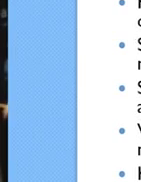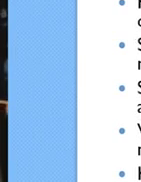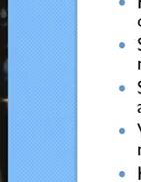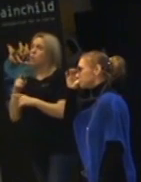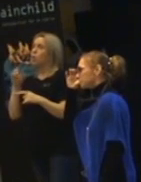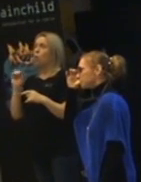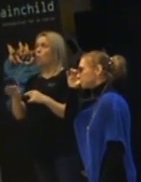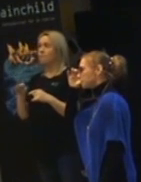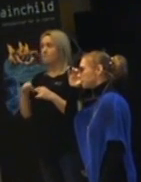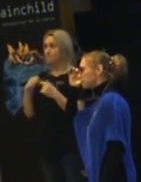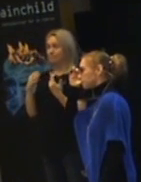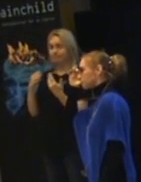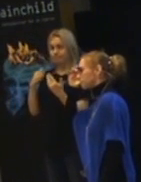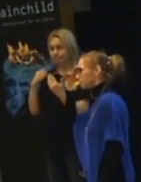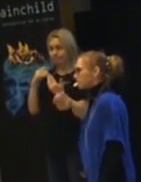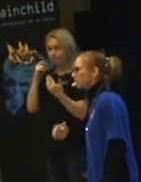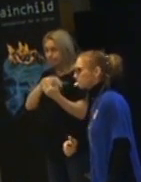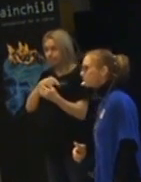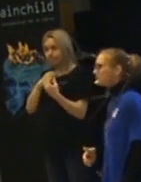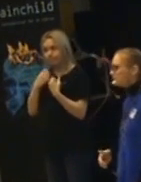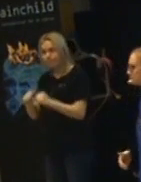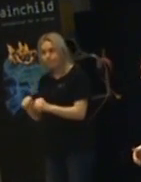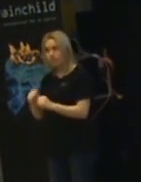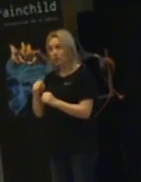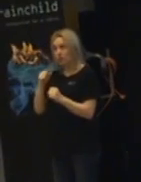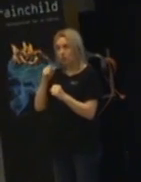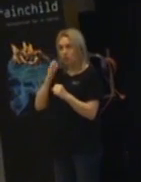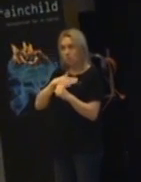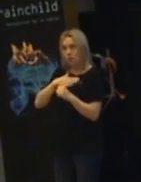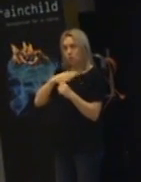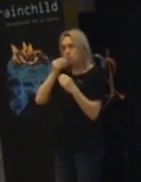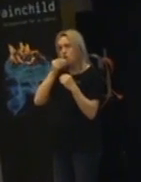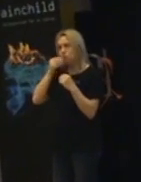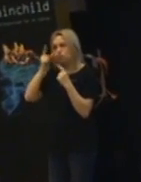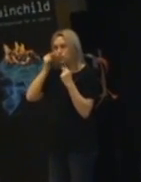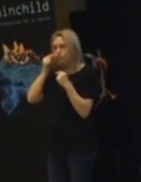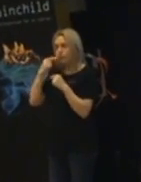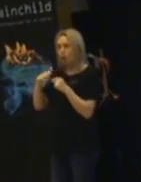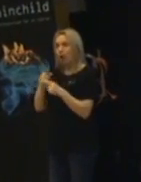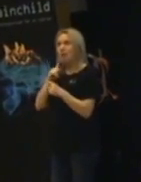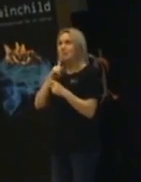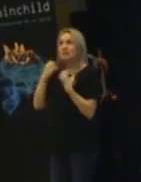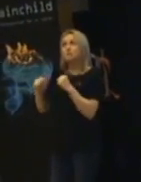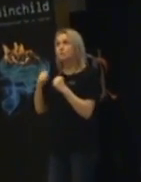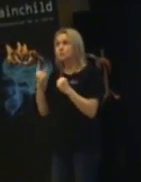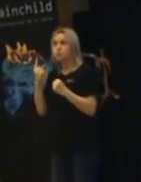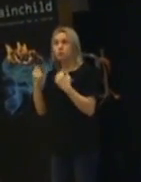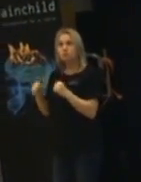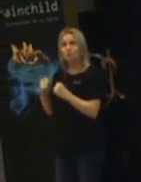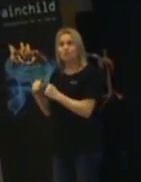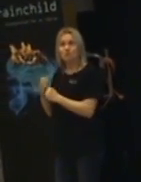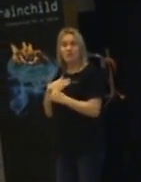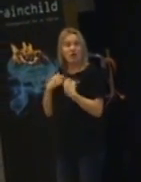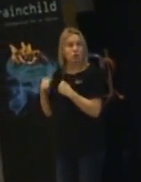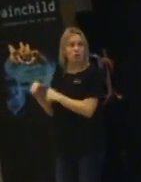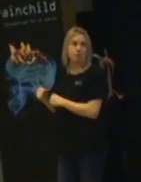få igenom det här med mat och sovklockan. Utan allting är så entusiastiskt och engagerande. Ja. Det är därför